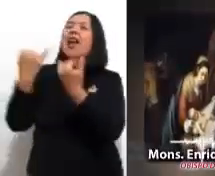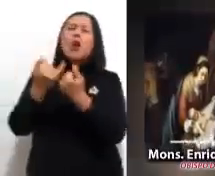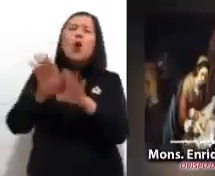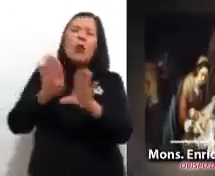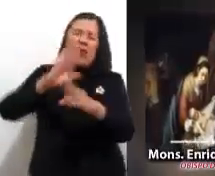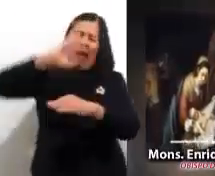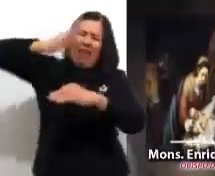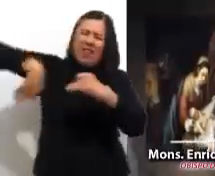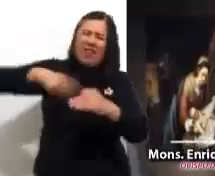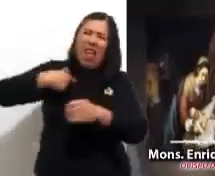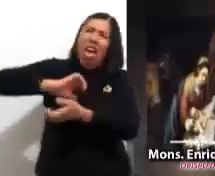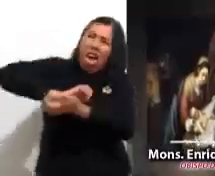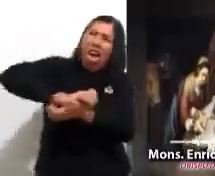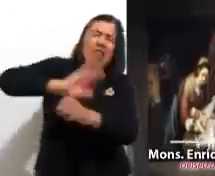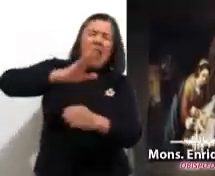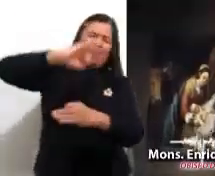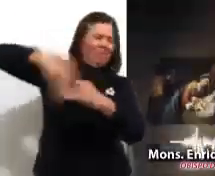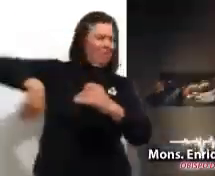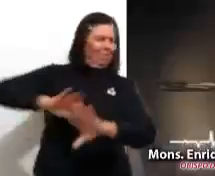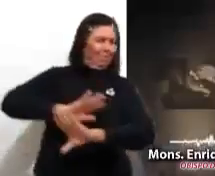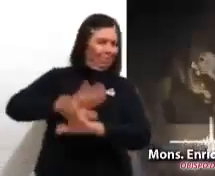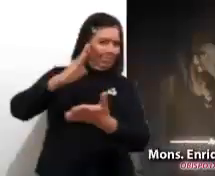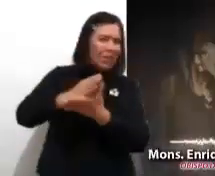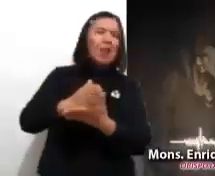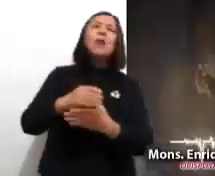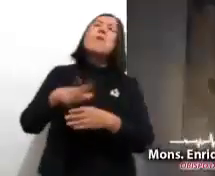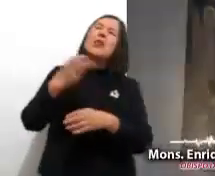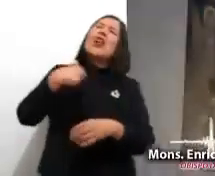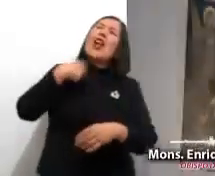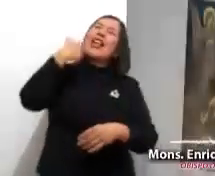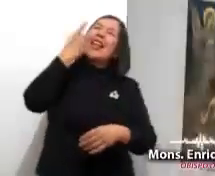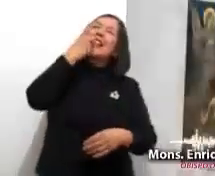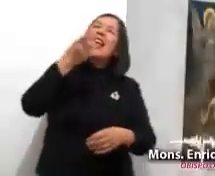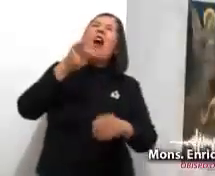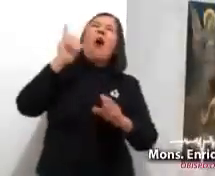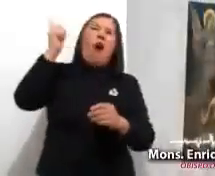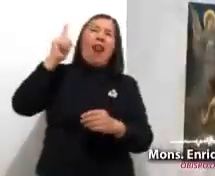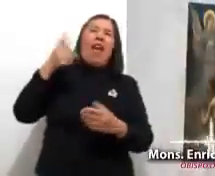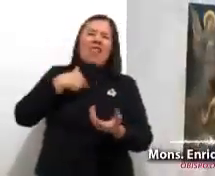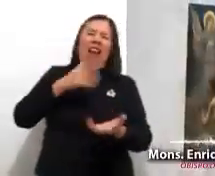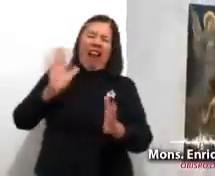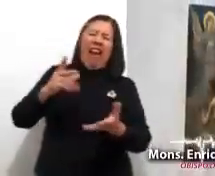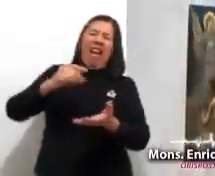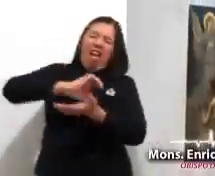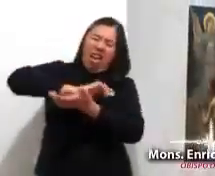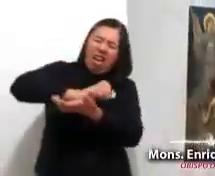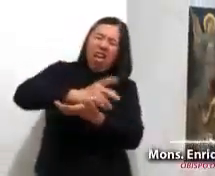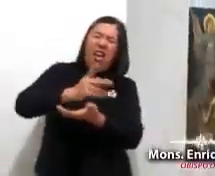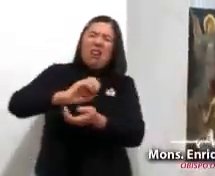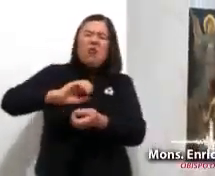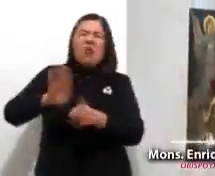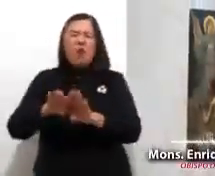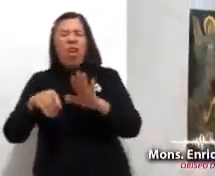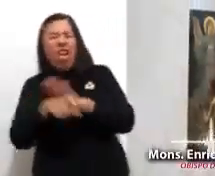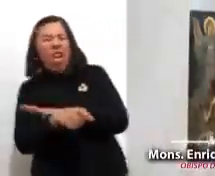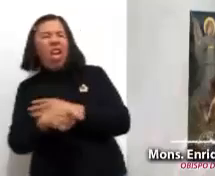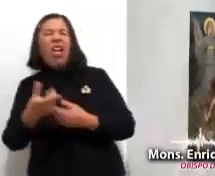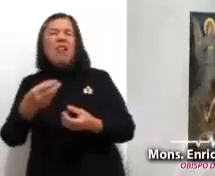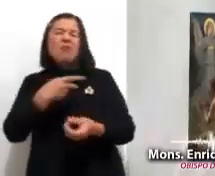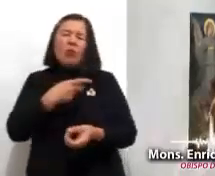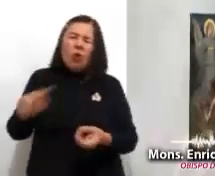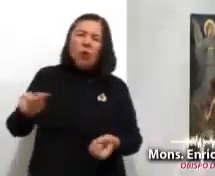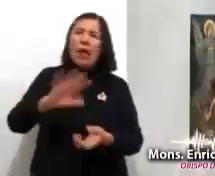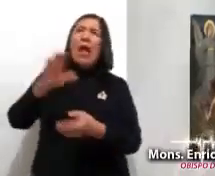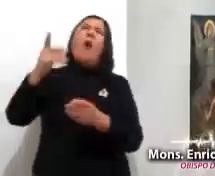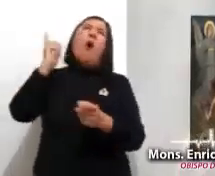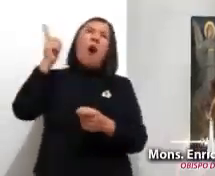opresor. ¿Cómo quisiéramos hoy poder decir que la corrupción, discriminación, pobreza, miseria